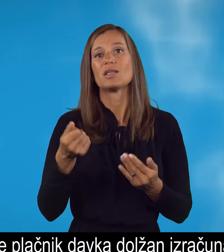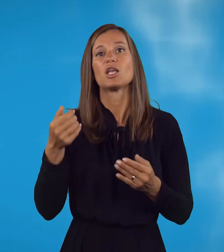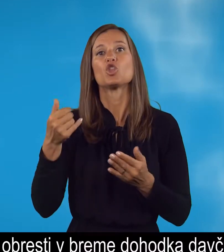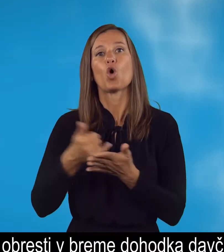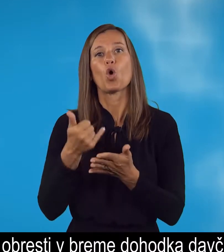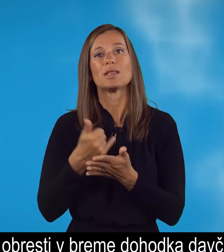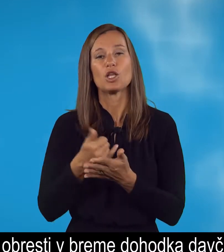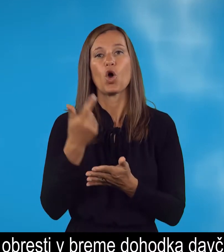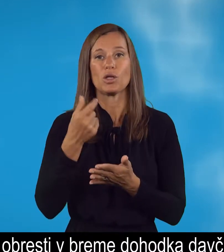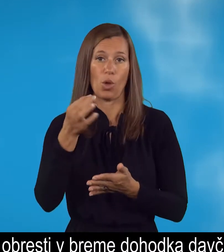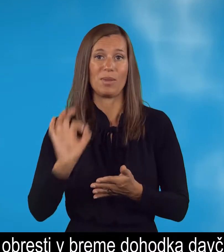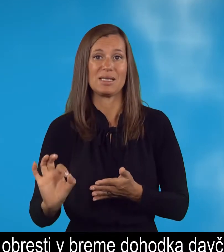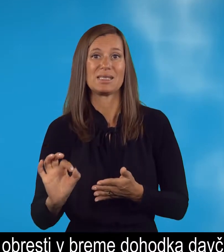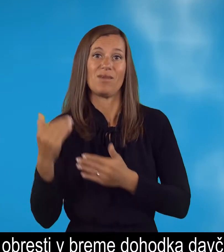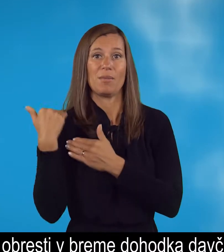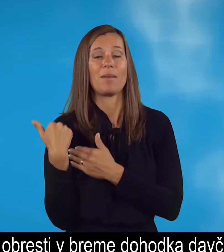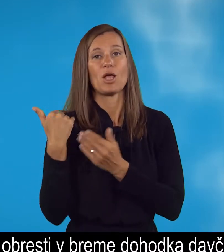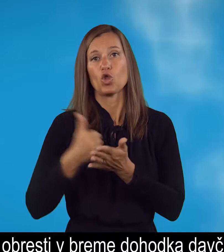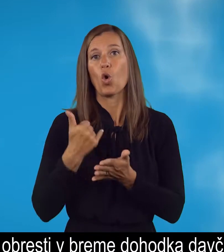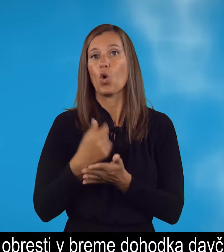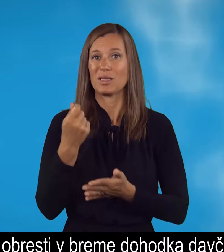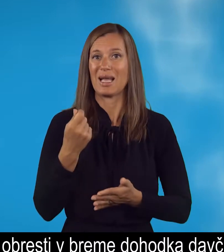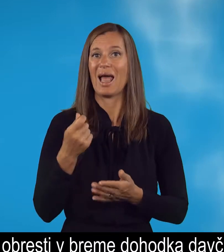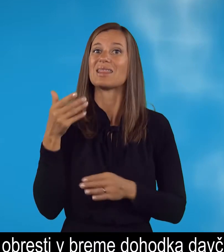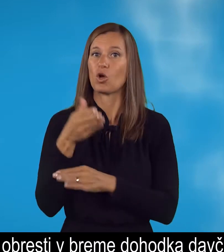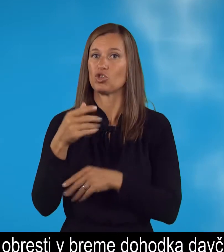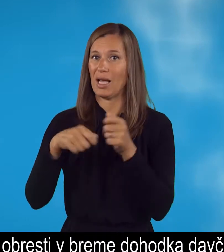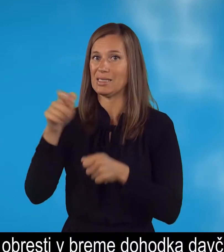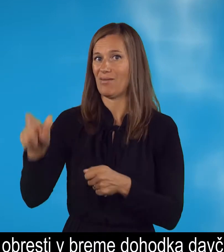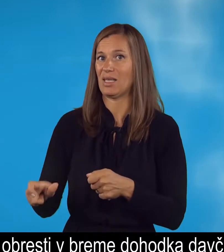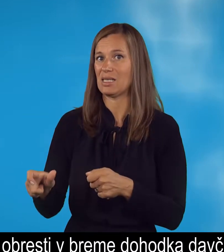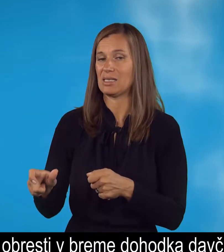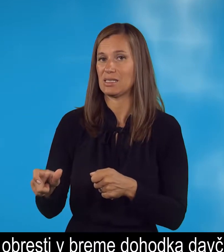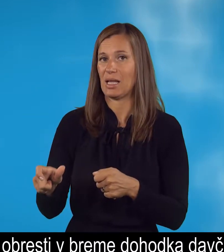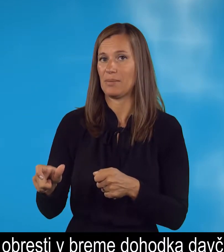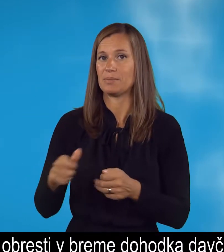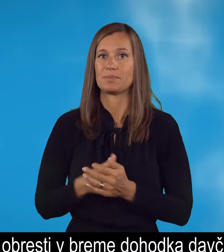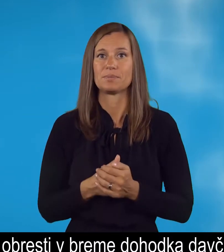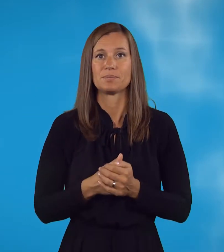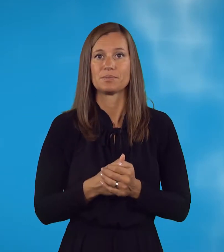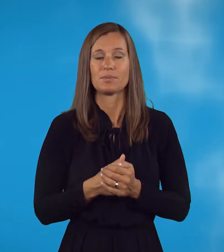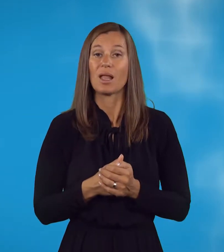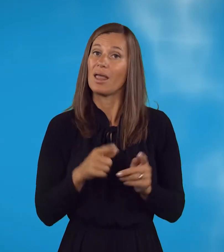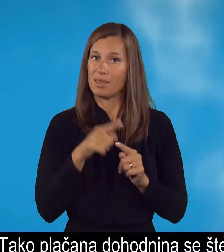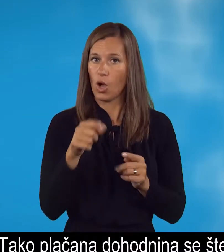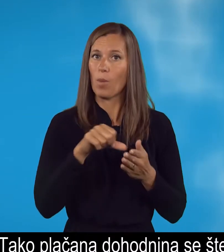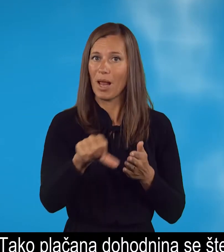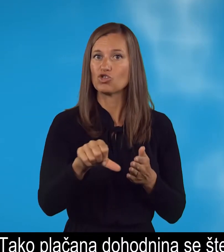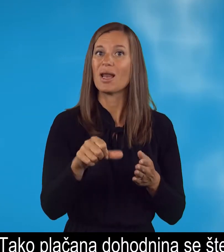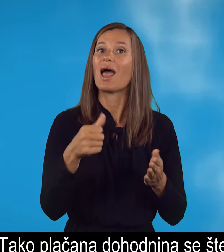od obresti v breme dohodka davčnega zavezanca, prejemnika obresti. Tako plačana dohodnina